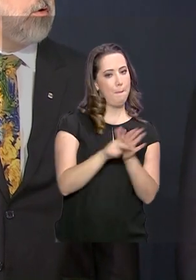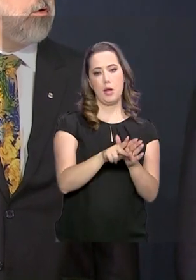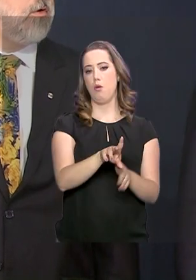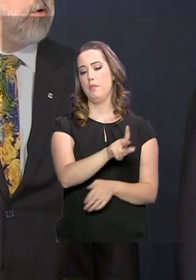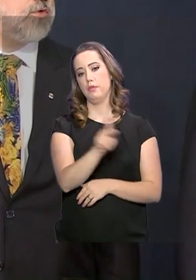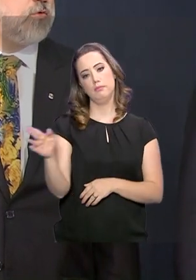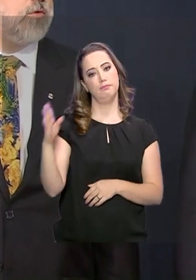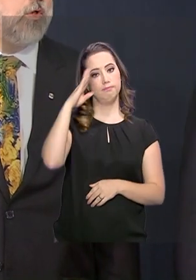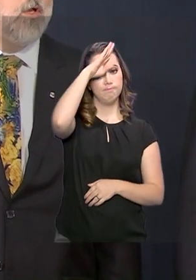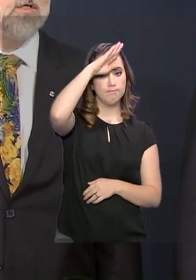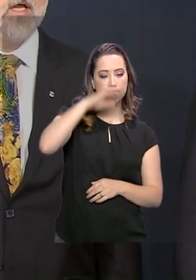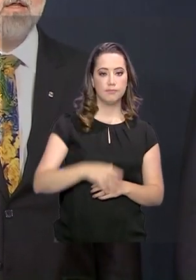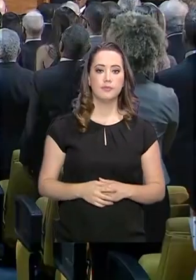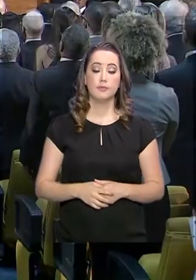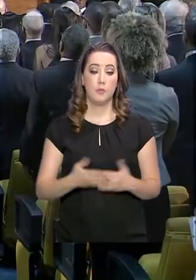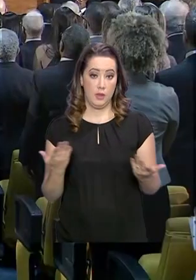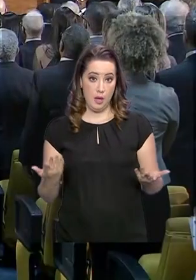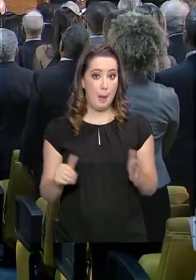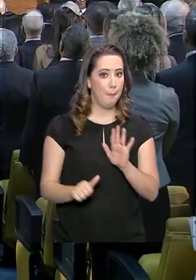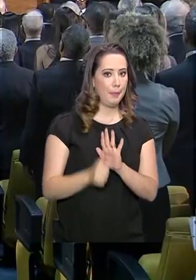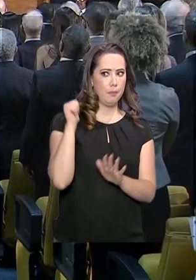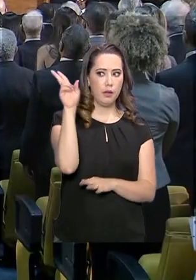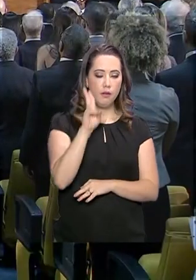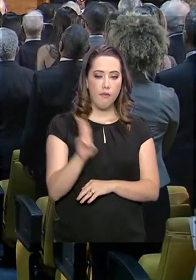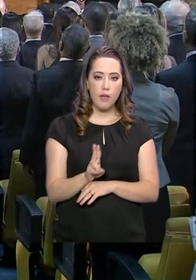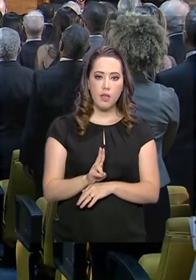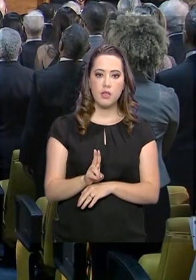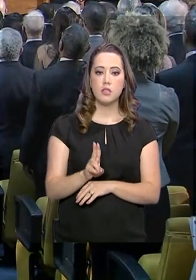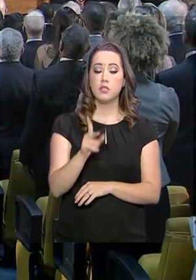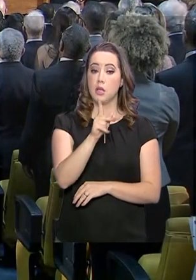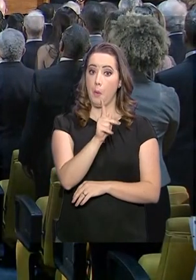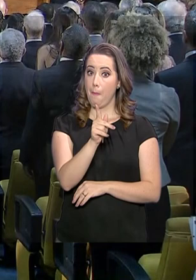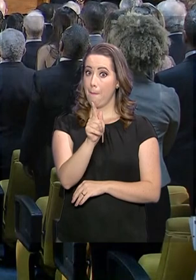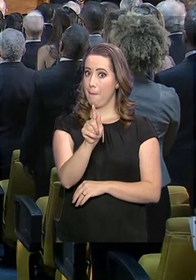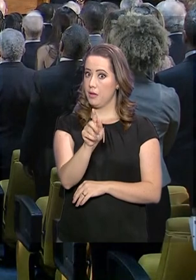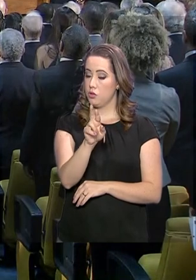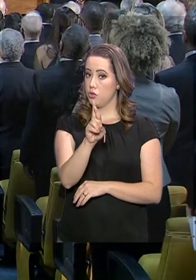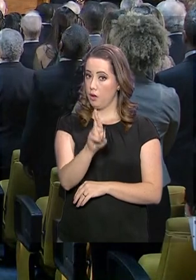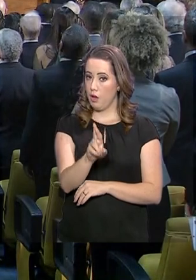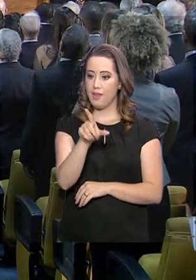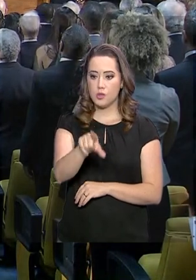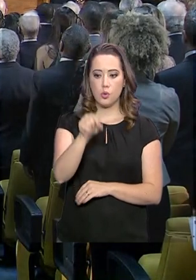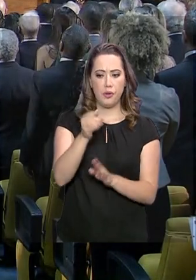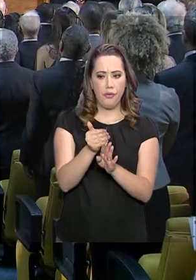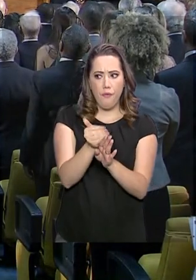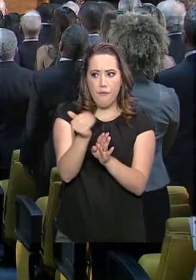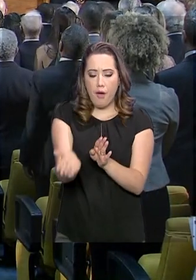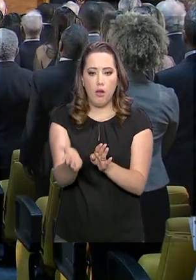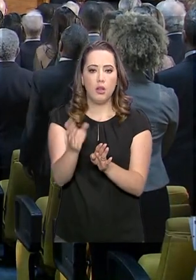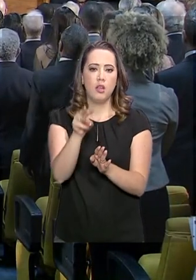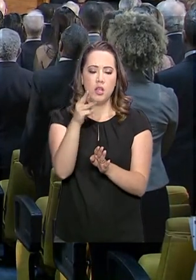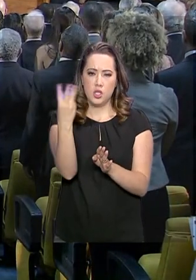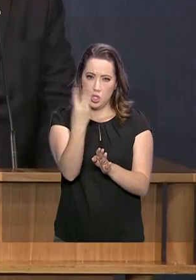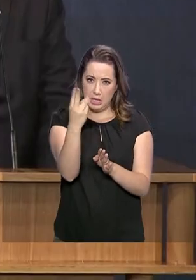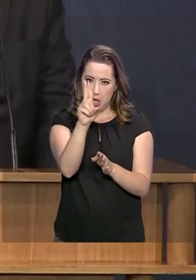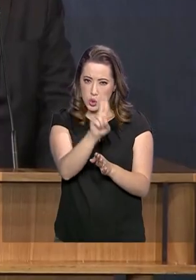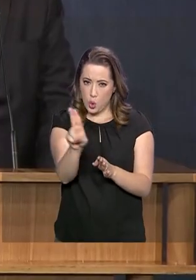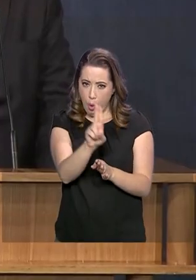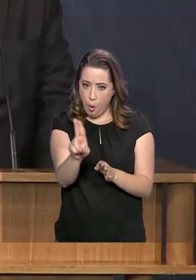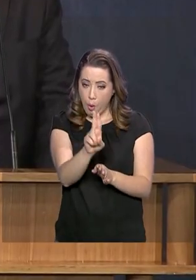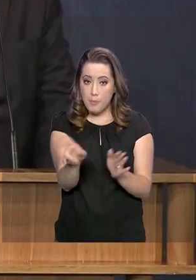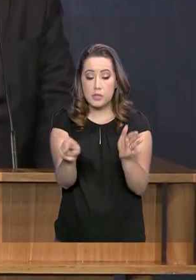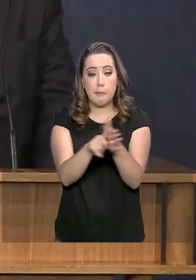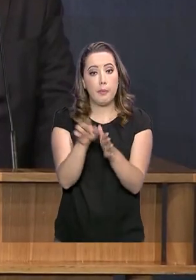presidente Jair Bolsonaro. Ele é o primeiro Procurador-Geral da República escolhido fora da lista tríplice da